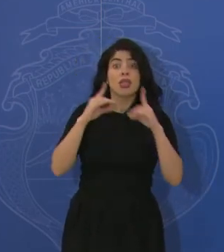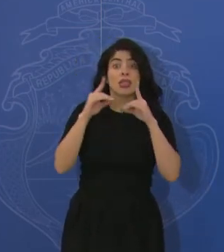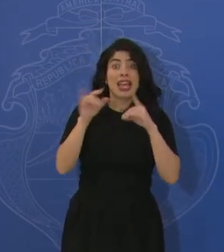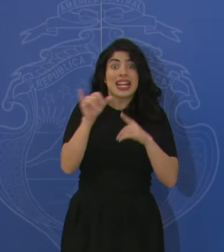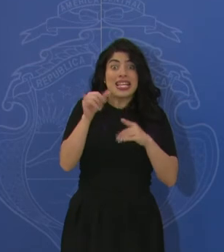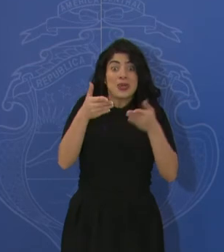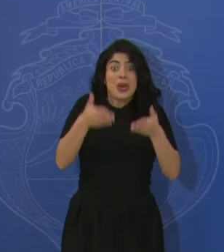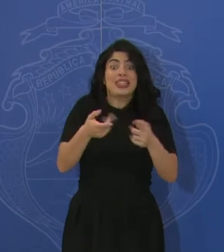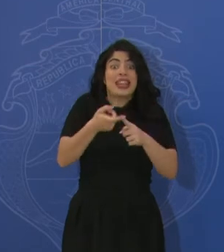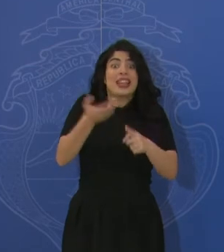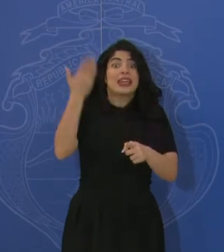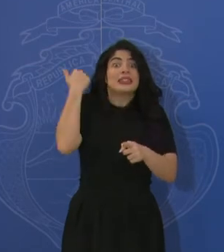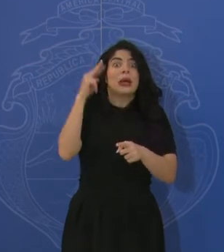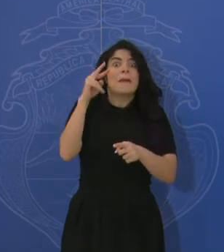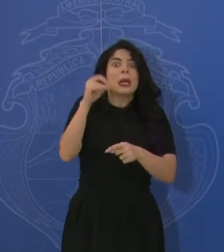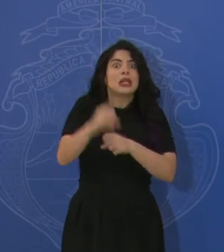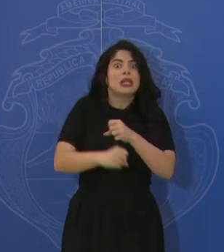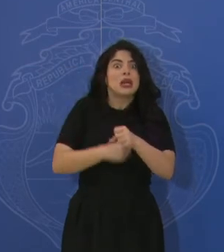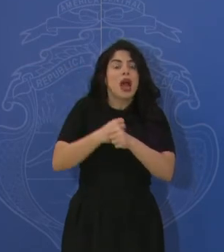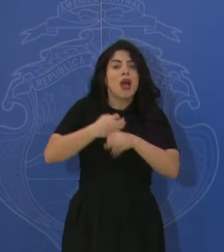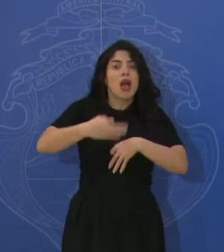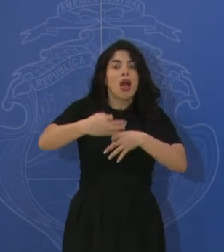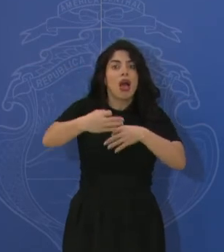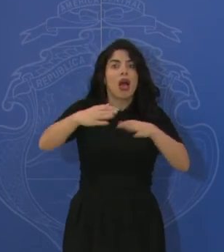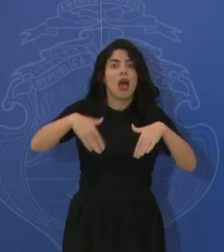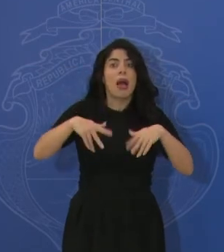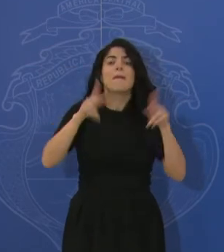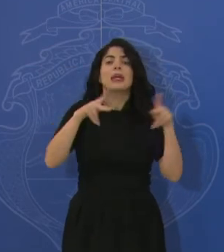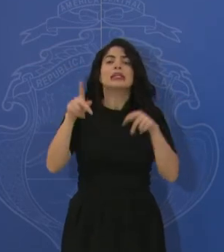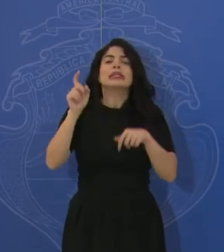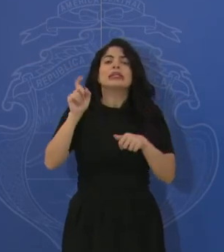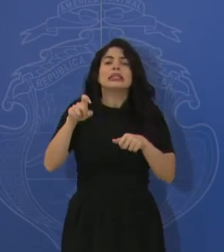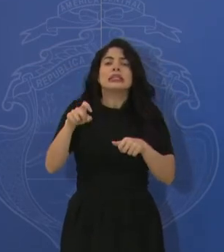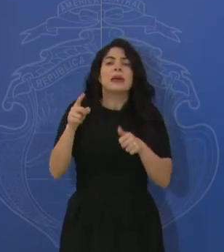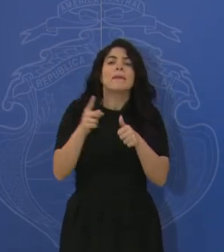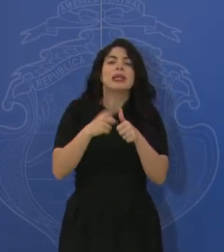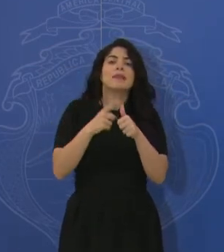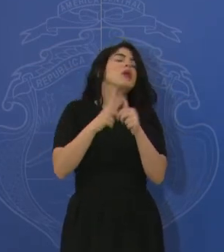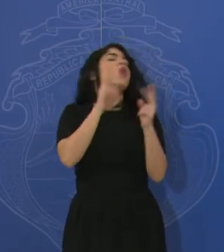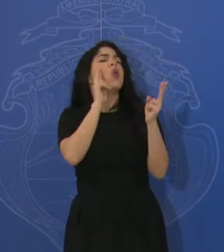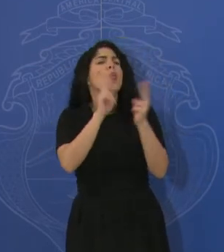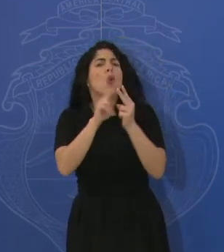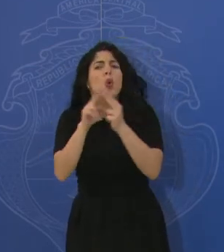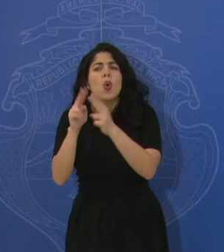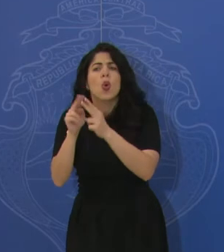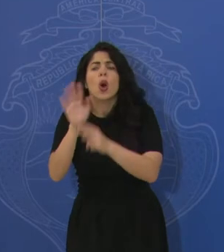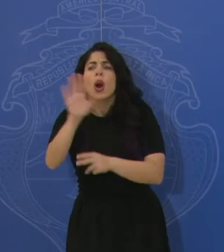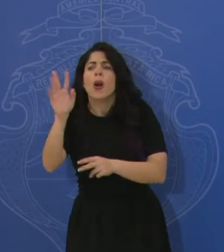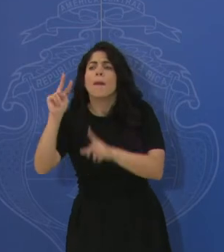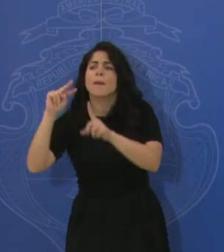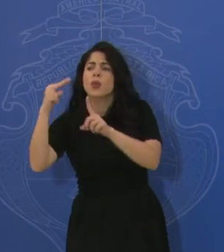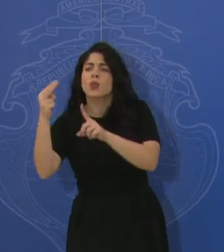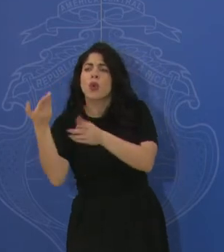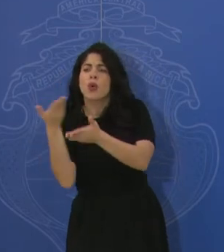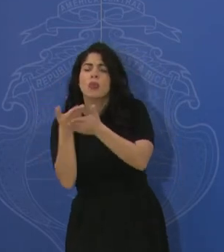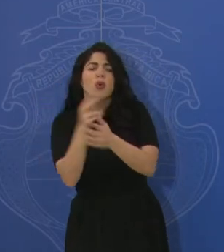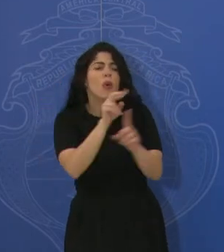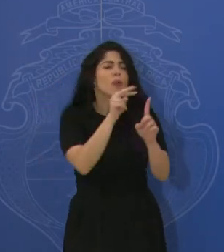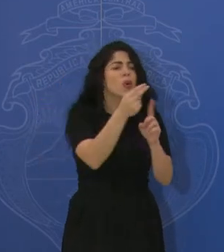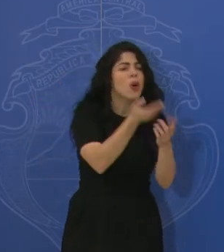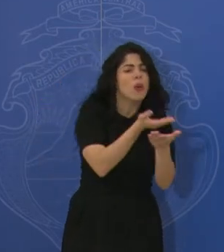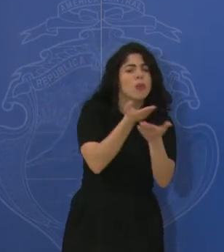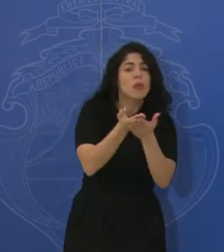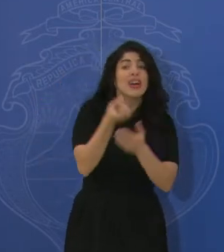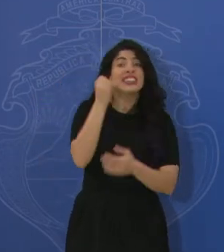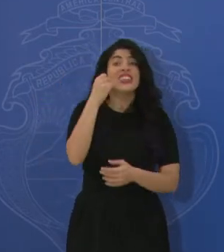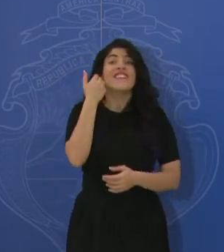años. Entonces, por supuesto, la gente necesita mucho conocerse, la gente necesita poner sus puntos de vista. Y si hubiera sido fácil,